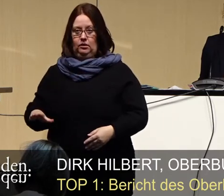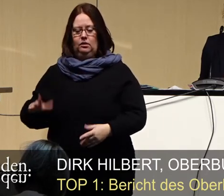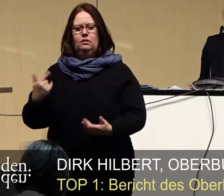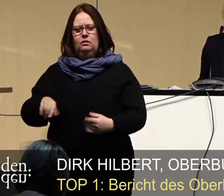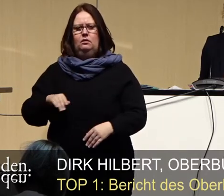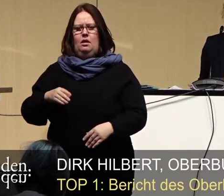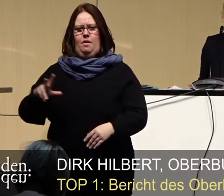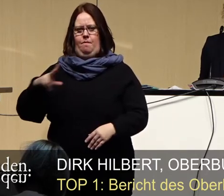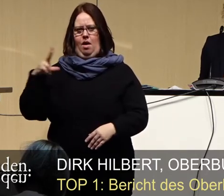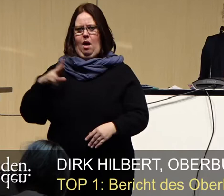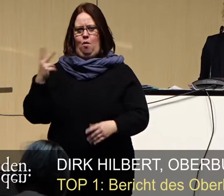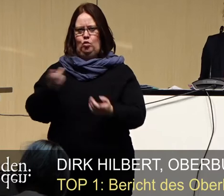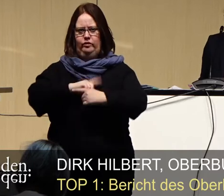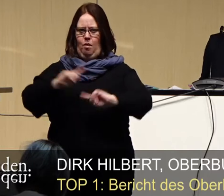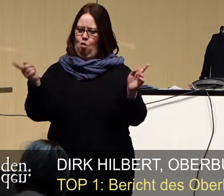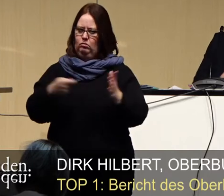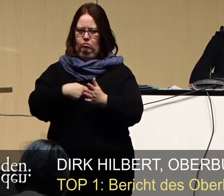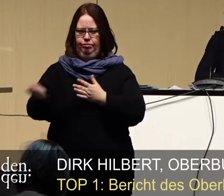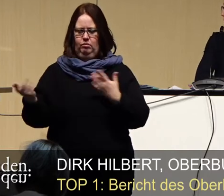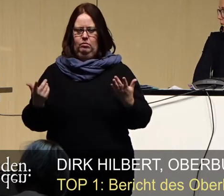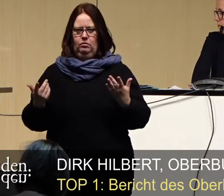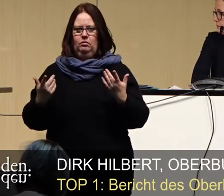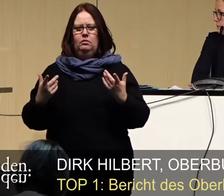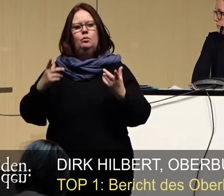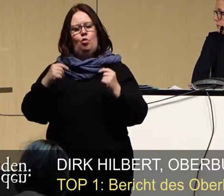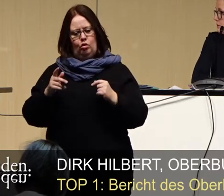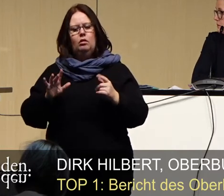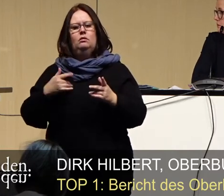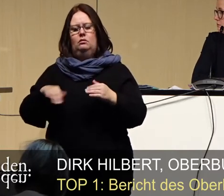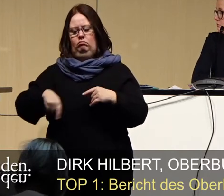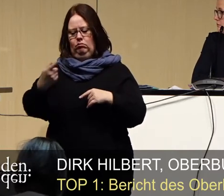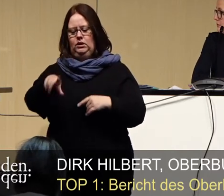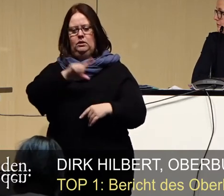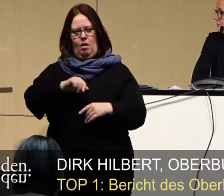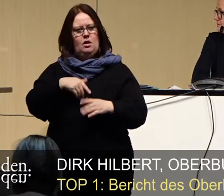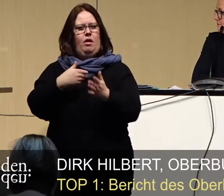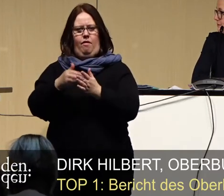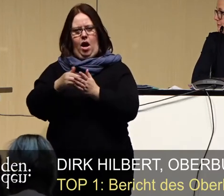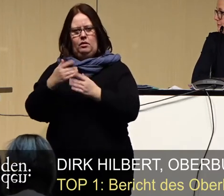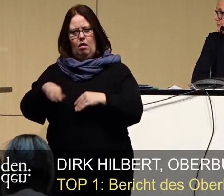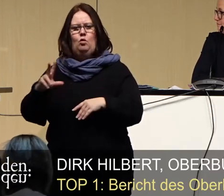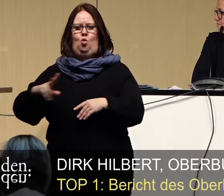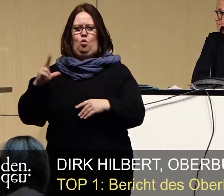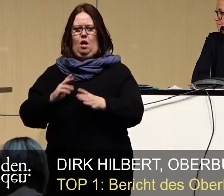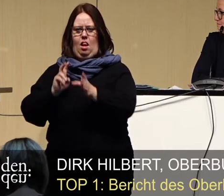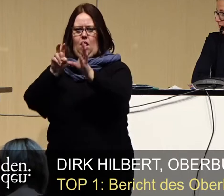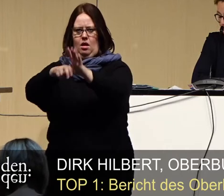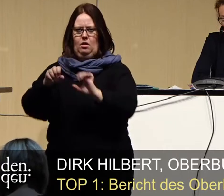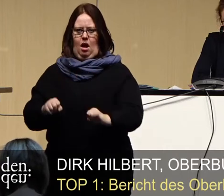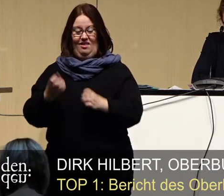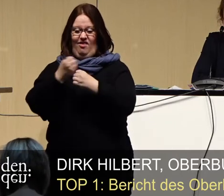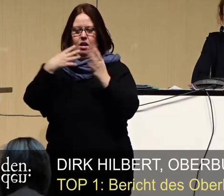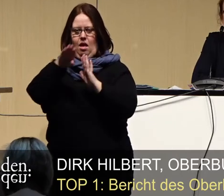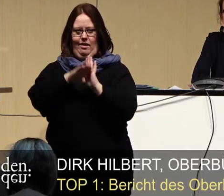Beherbergungsverbot aufgehoben. Übernachtungen sind ab Sonnabend uneingeschränkt möglich, eine klare